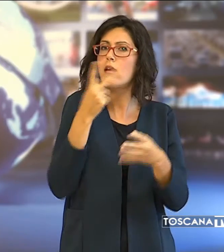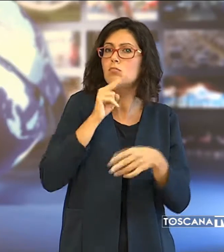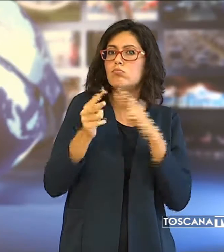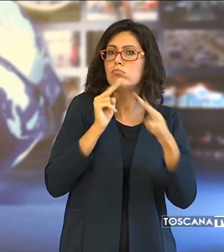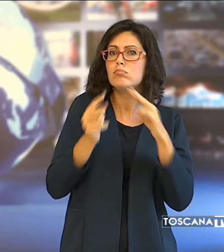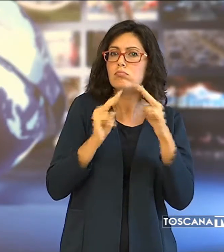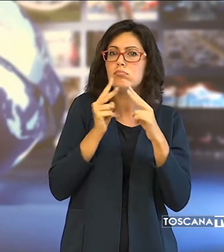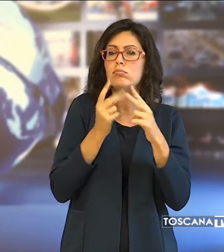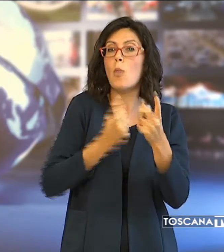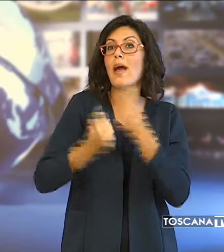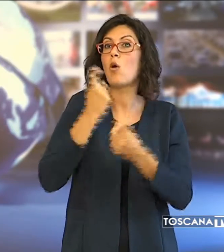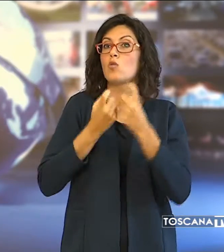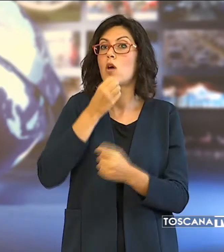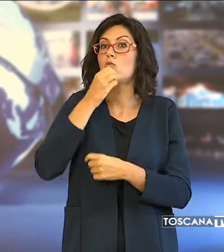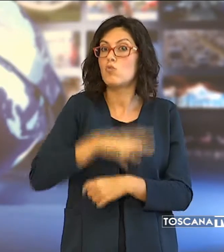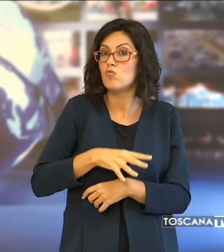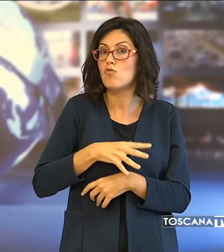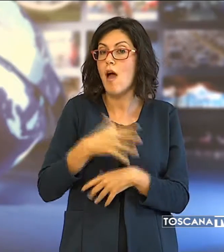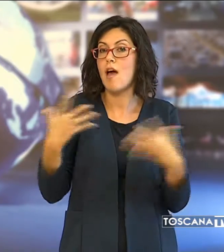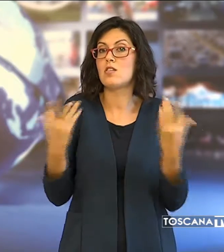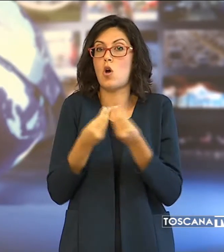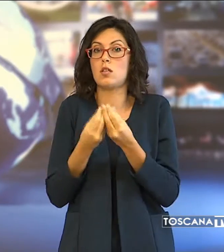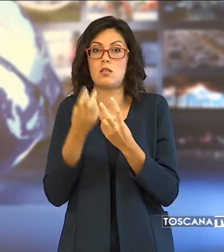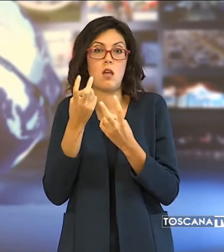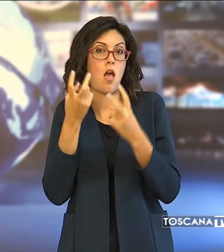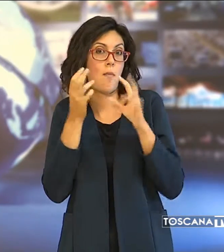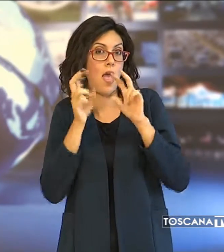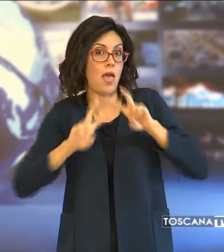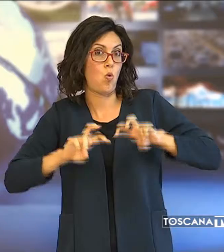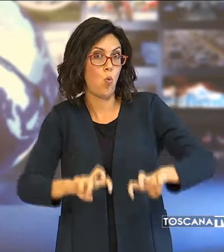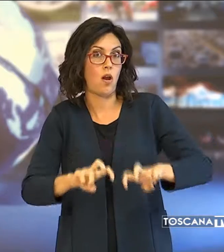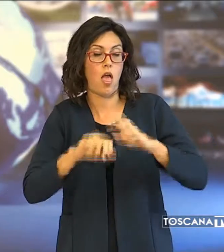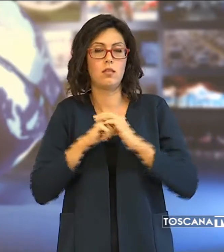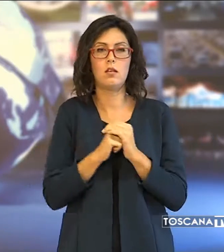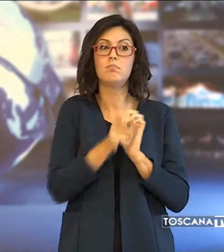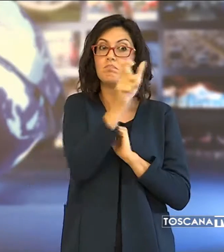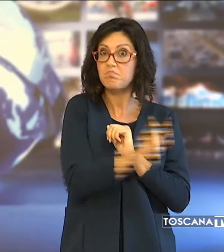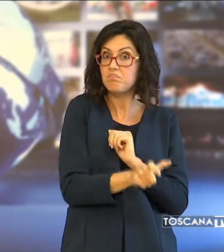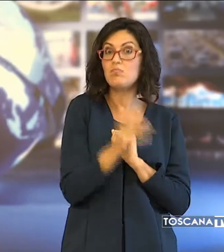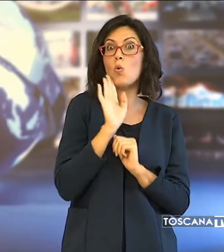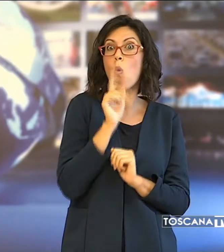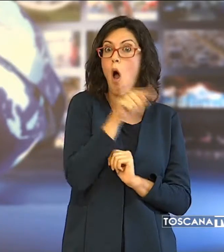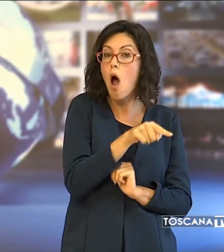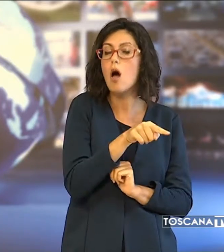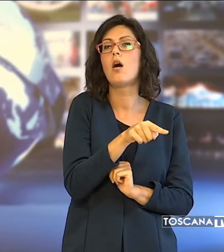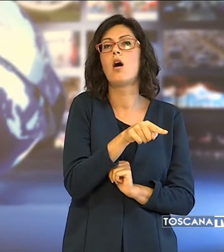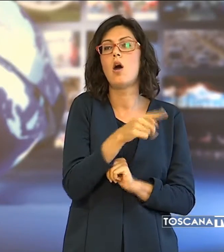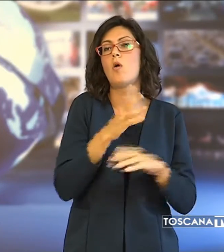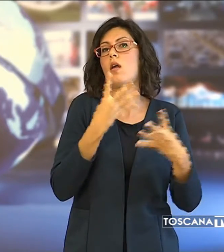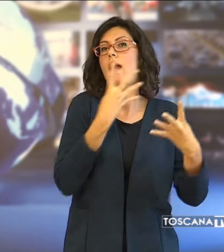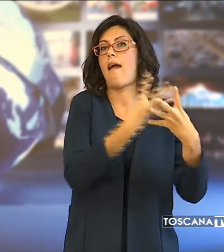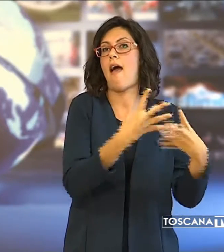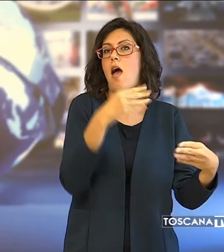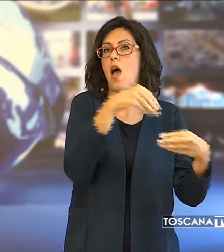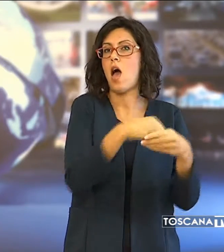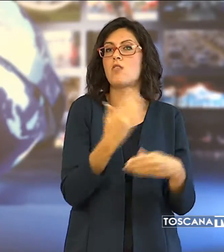'accaduto con gli inquirenti, ha concluso l'avvocato. Del Ticco adesso è detenuto nel carcere